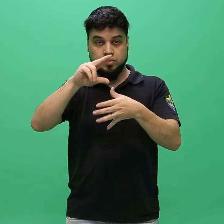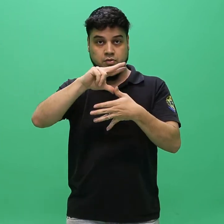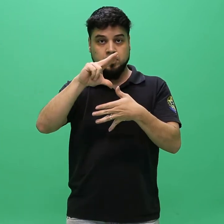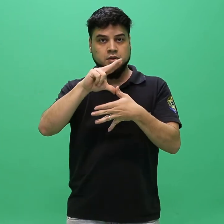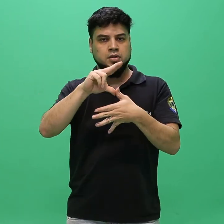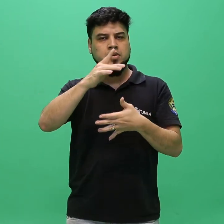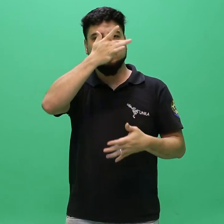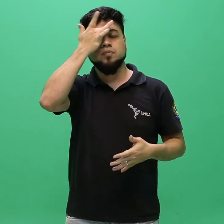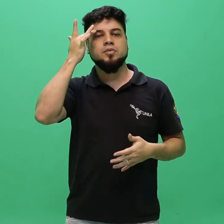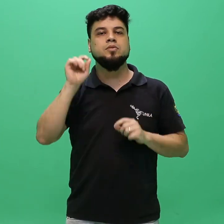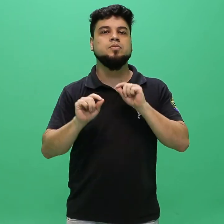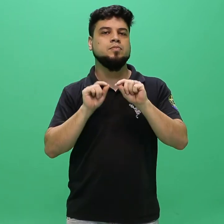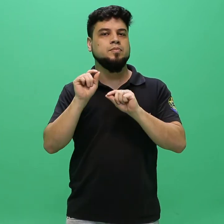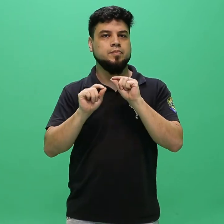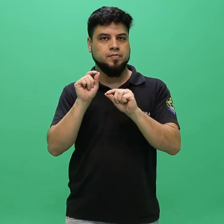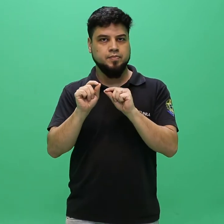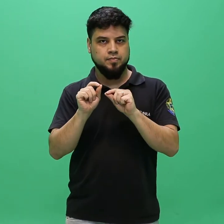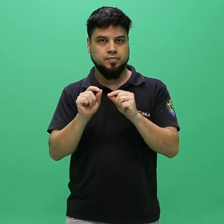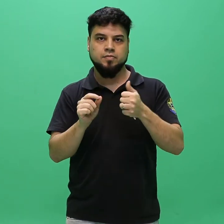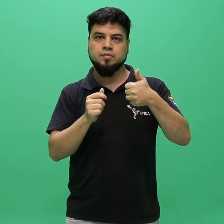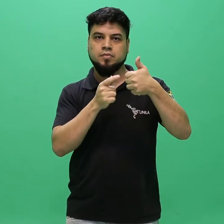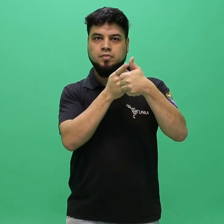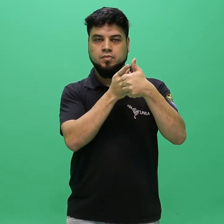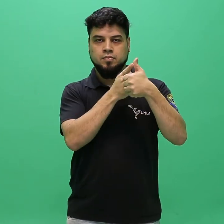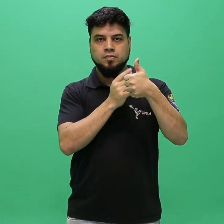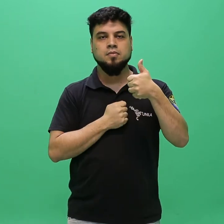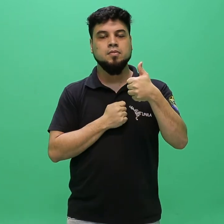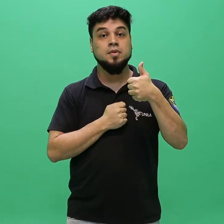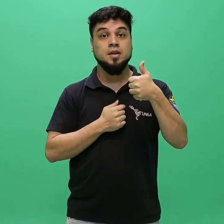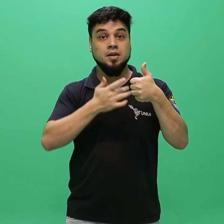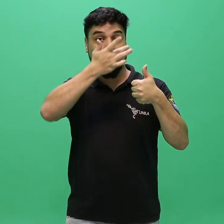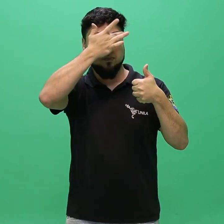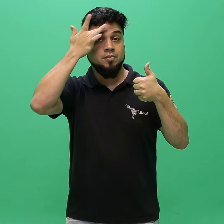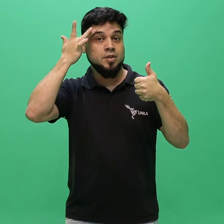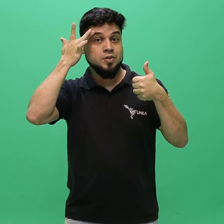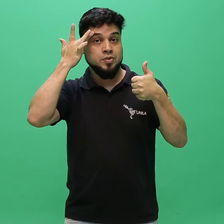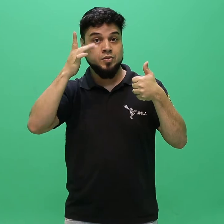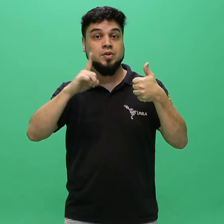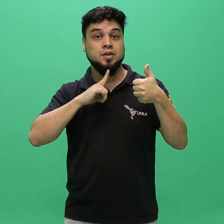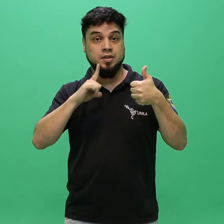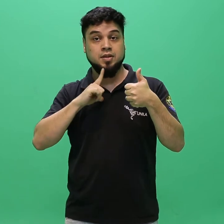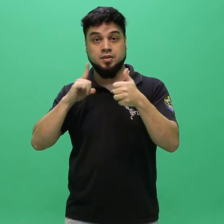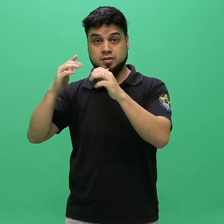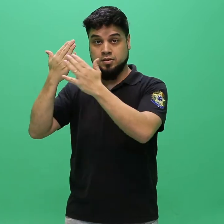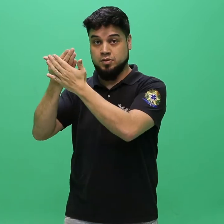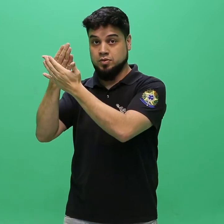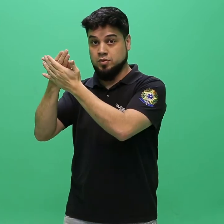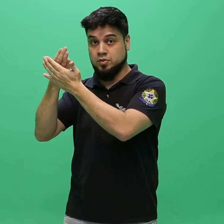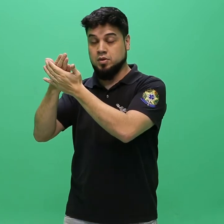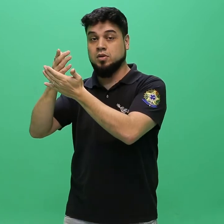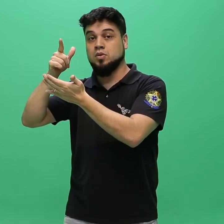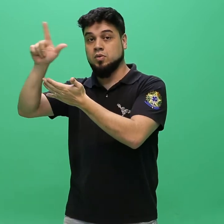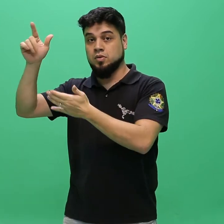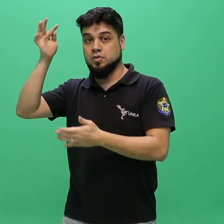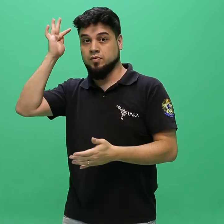matriculado em ao menos uma disciplina componente curricular em outra instituição de ensino superior,